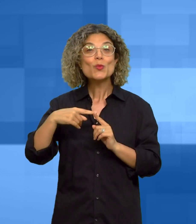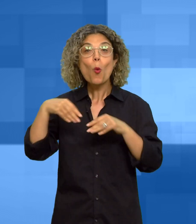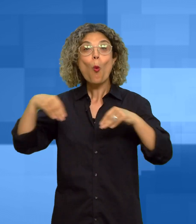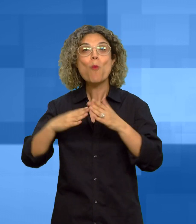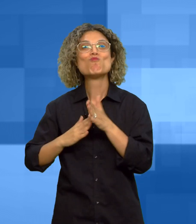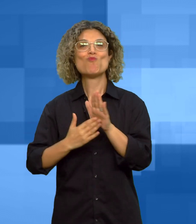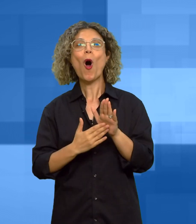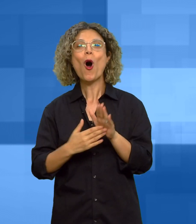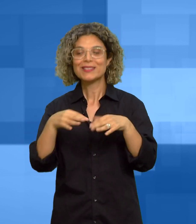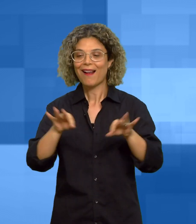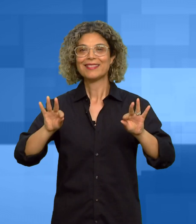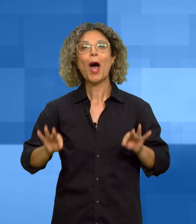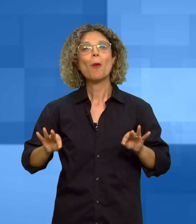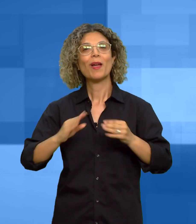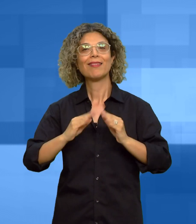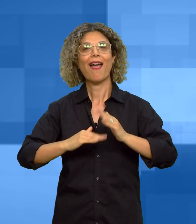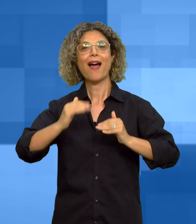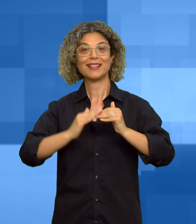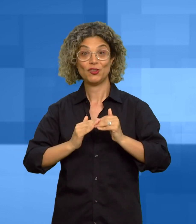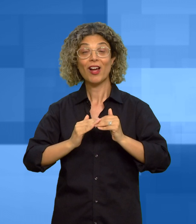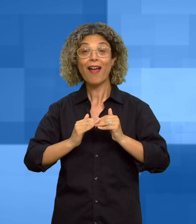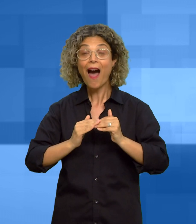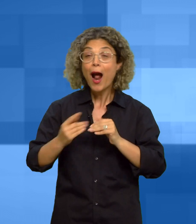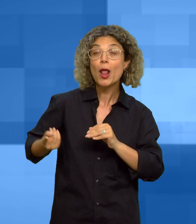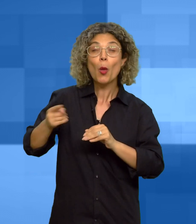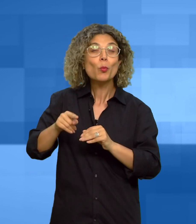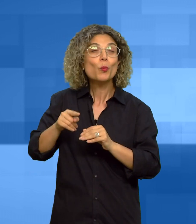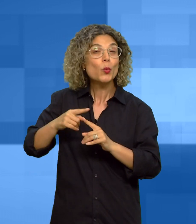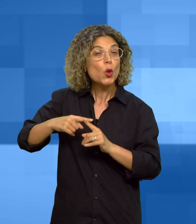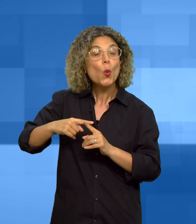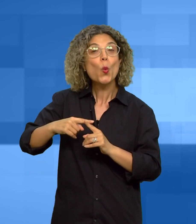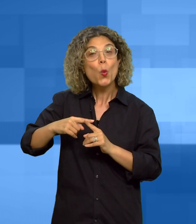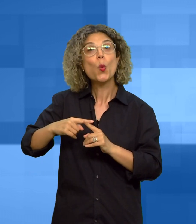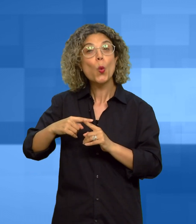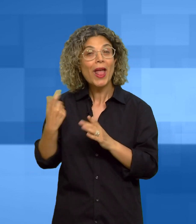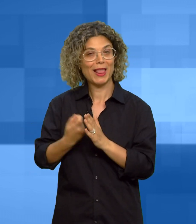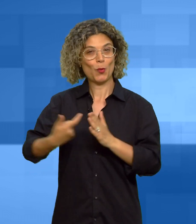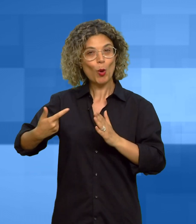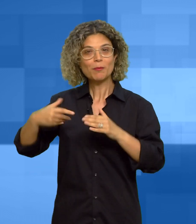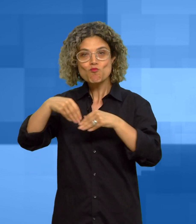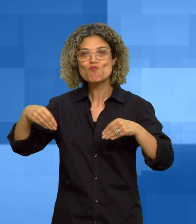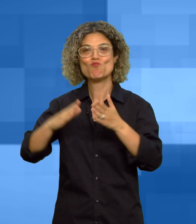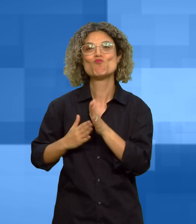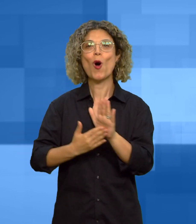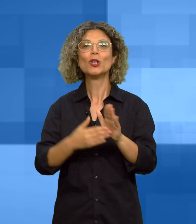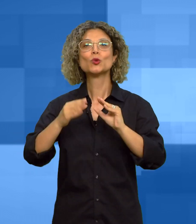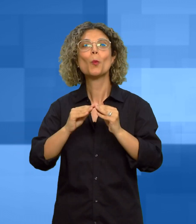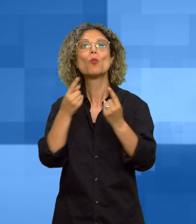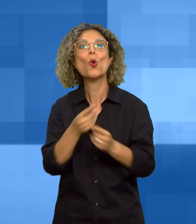mostra dei tappeti artigianali, è stata molto apprezzata anche la mostra di strumenti musicali